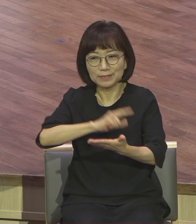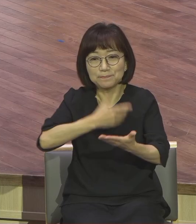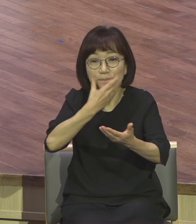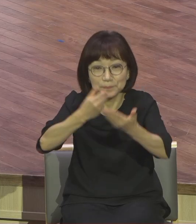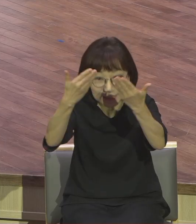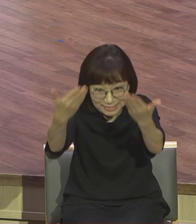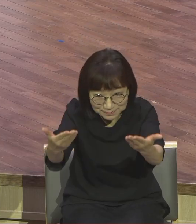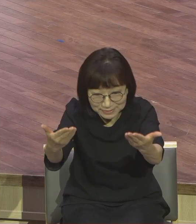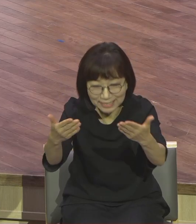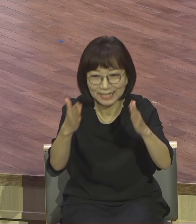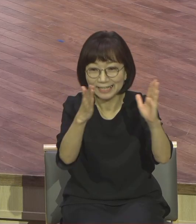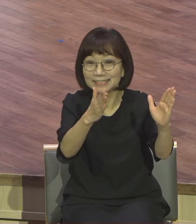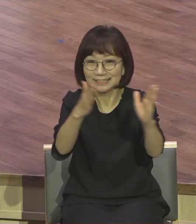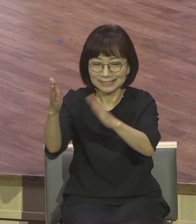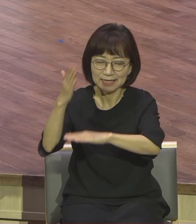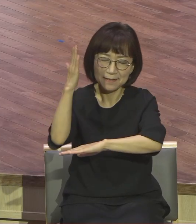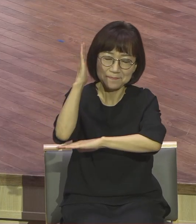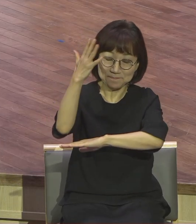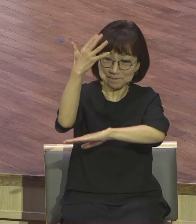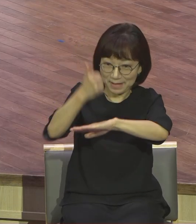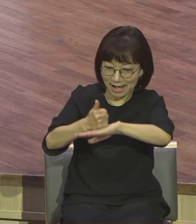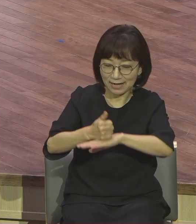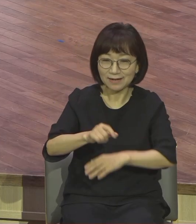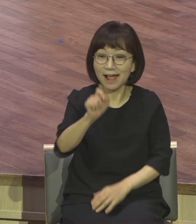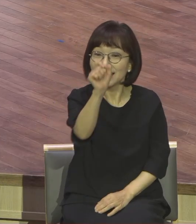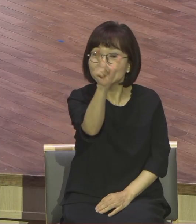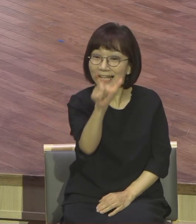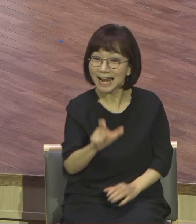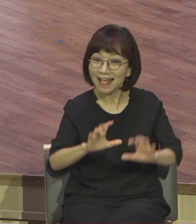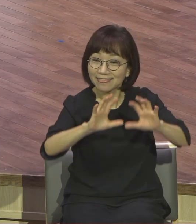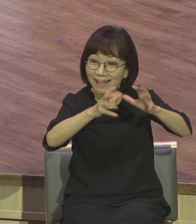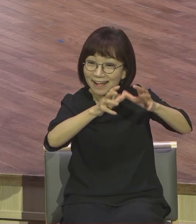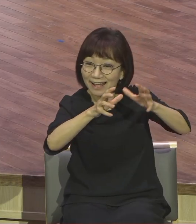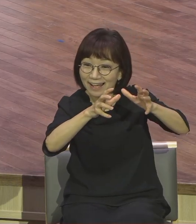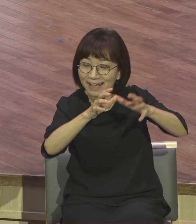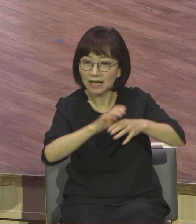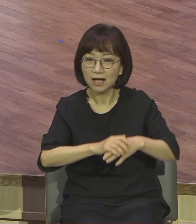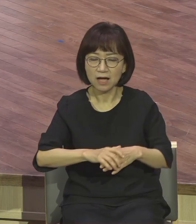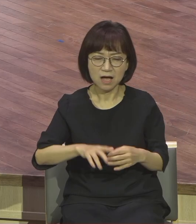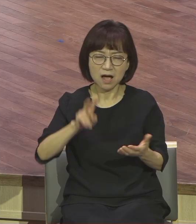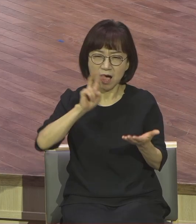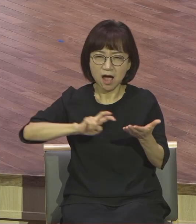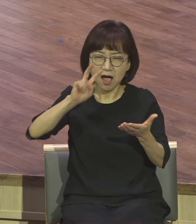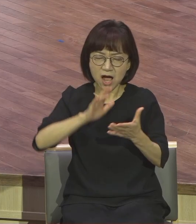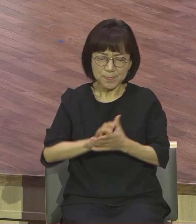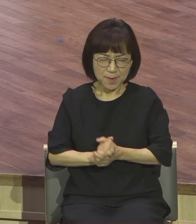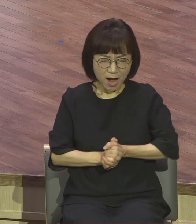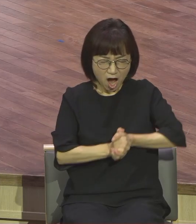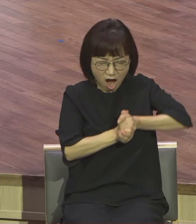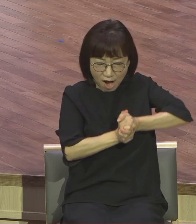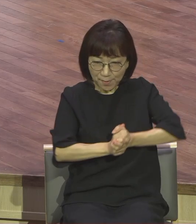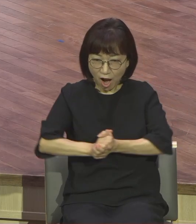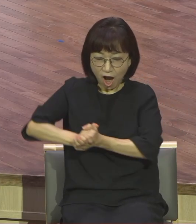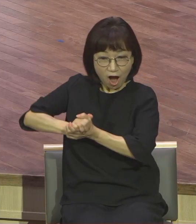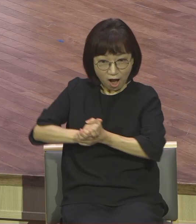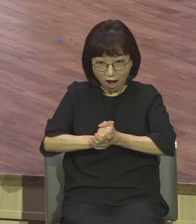이탈리아 이탈리아 출신 세계지원 승악 안드레아 버첼리라고 하는 이